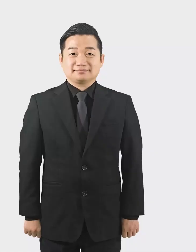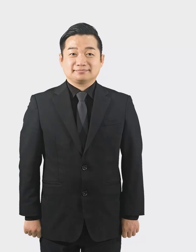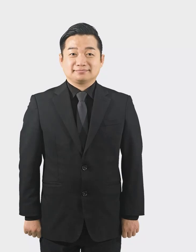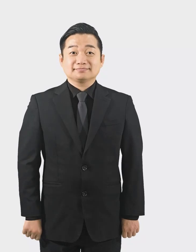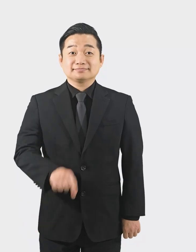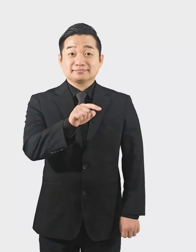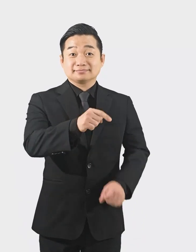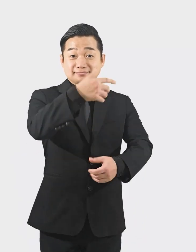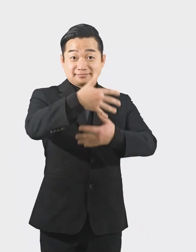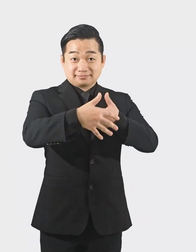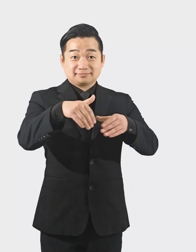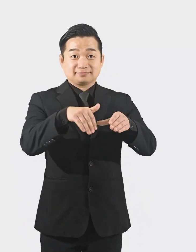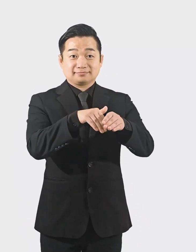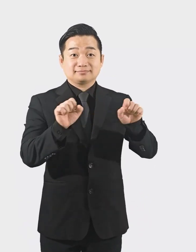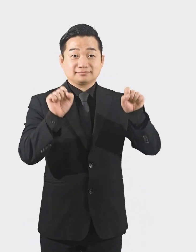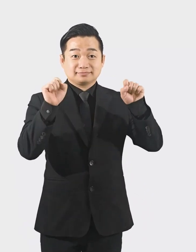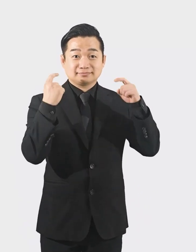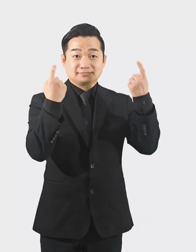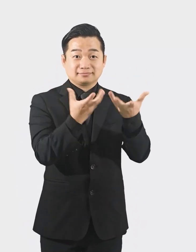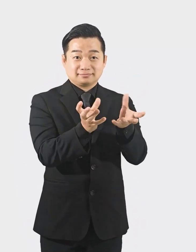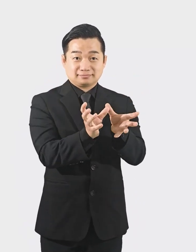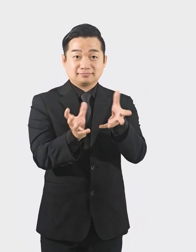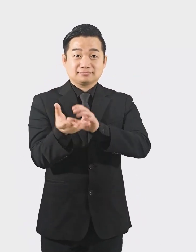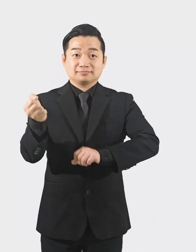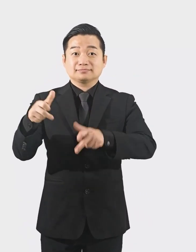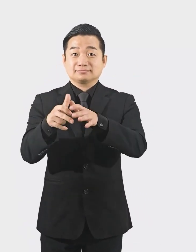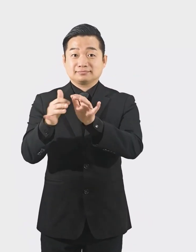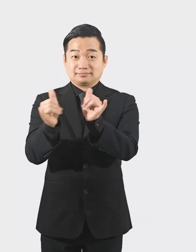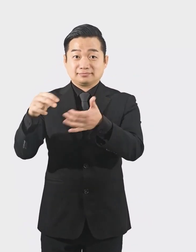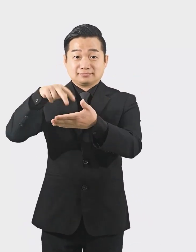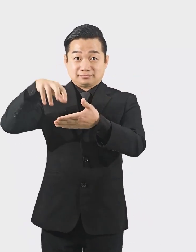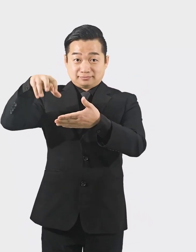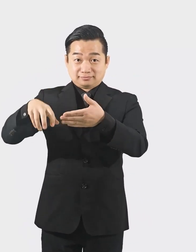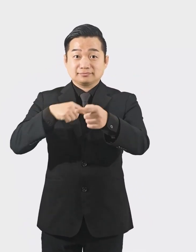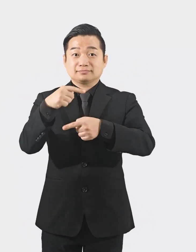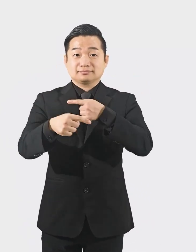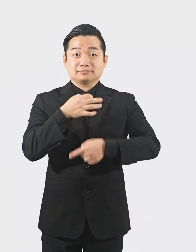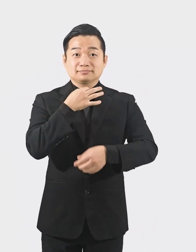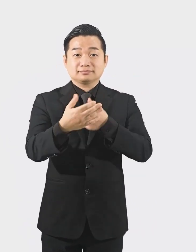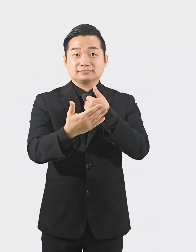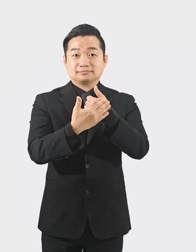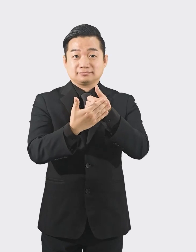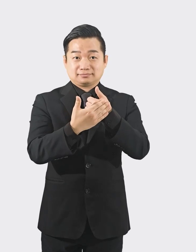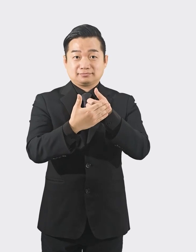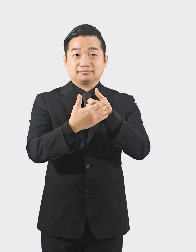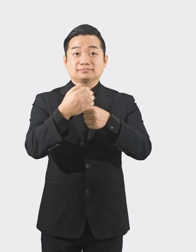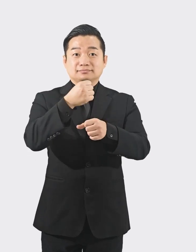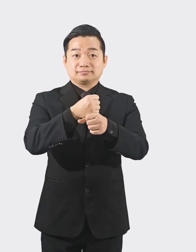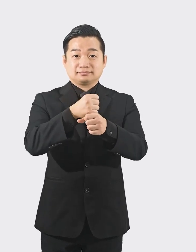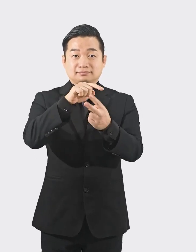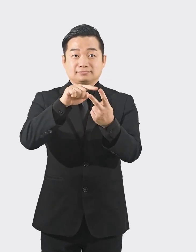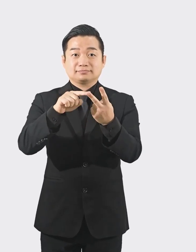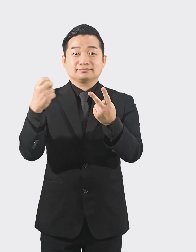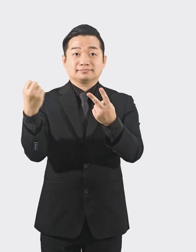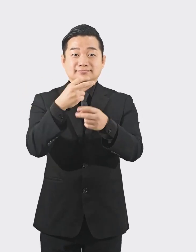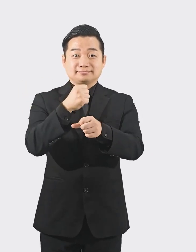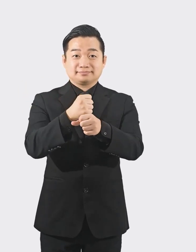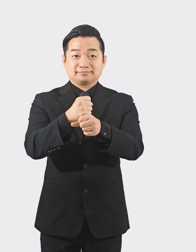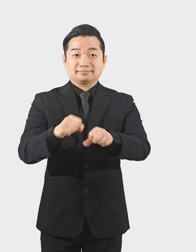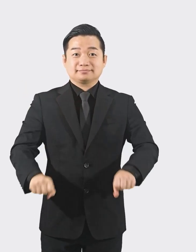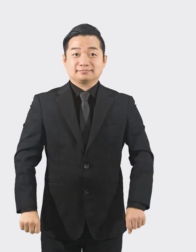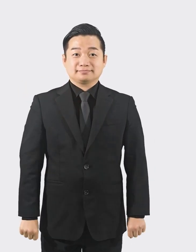본 영상은 문화체육관광부 국립장애인도서관의 수어, 음성 지원을 받아 제작,